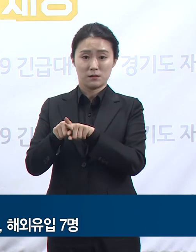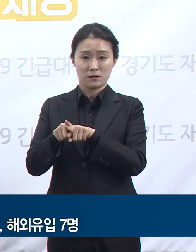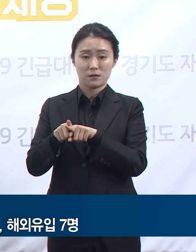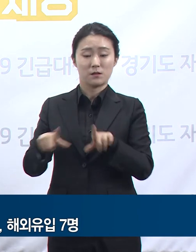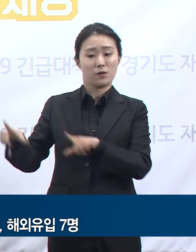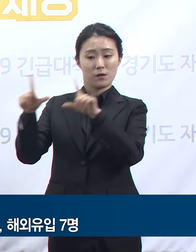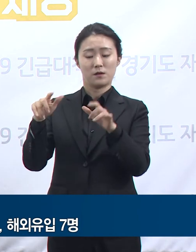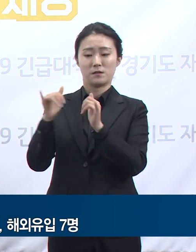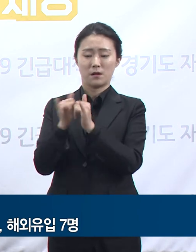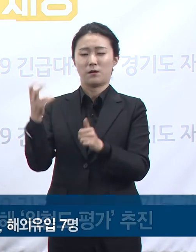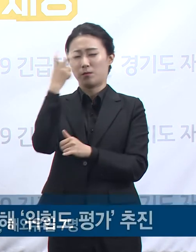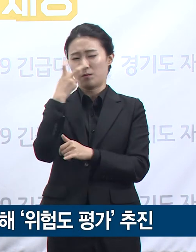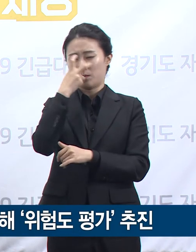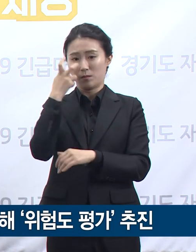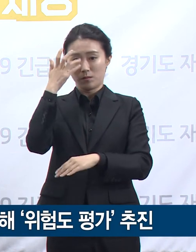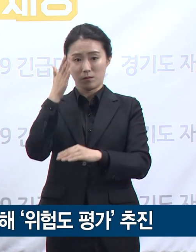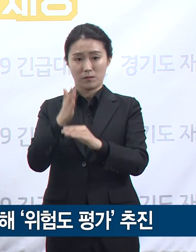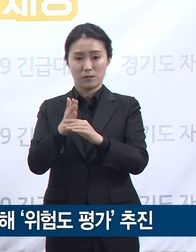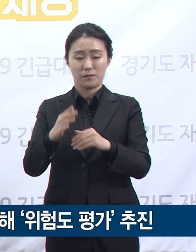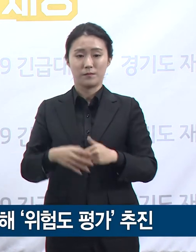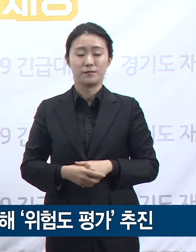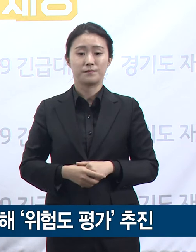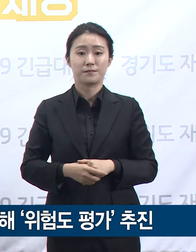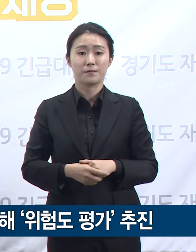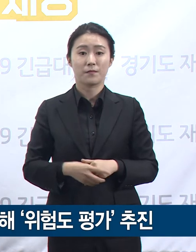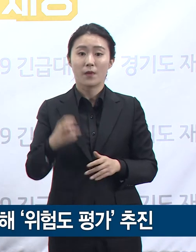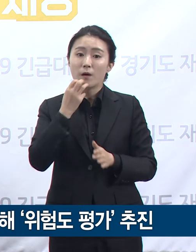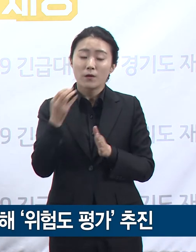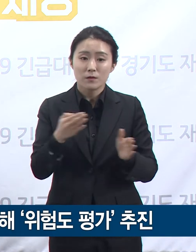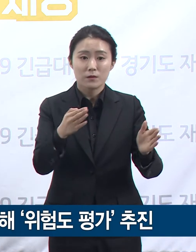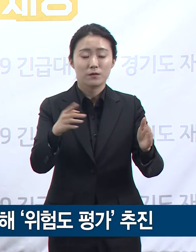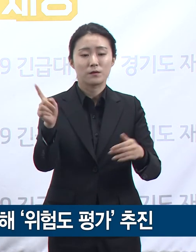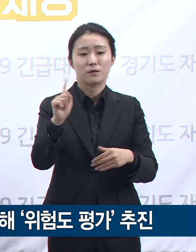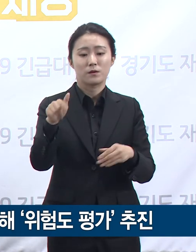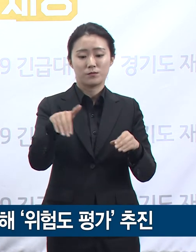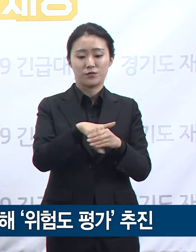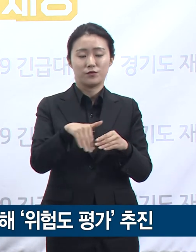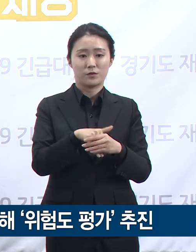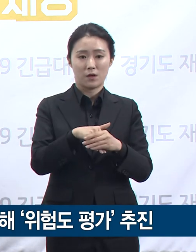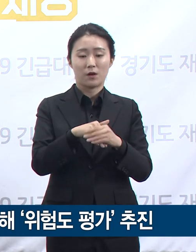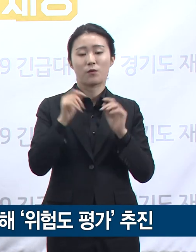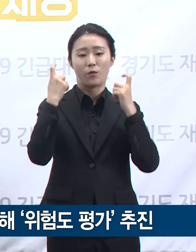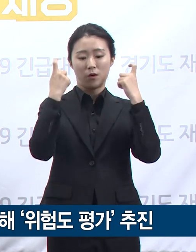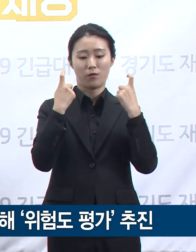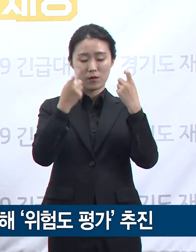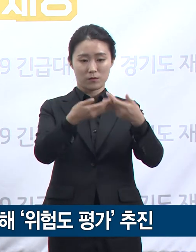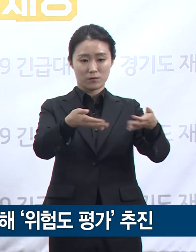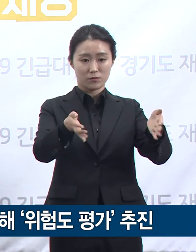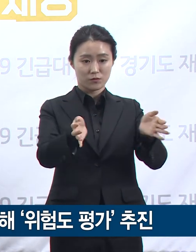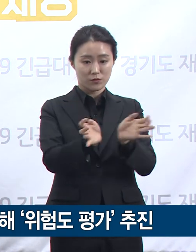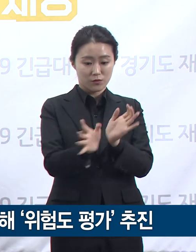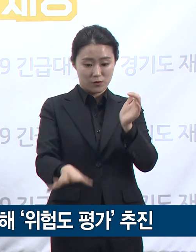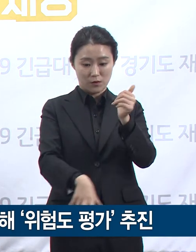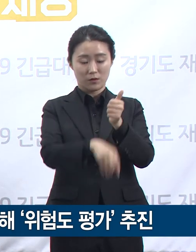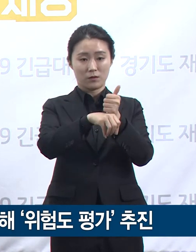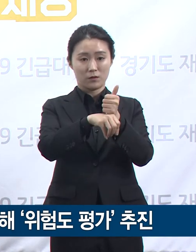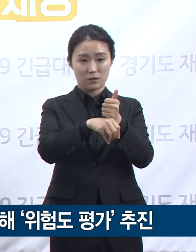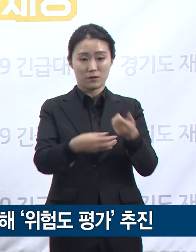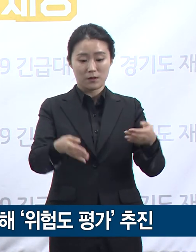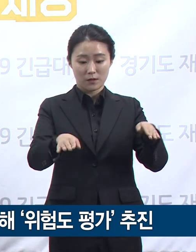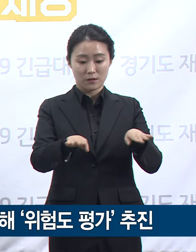경기도는 문화, 예술, 체육, 관광 분야 주요 행사의 안전한 개최를 위해 코로나19 위험도 평가를 추진합니다.